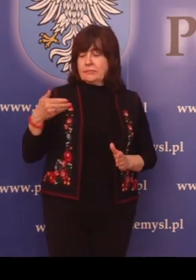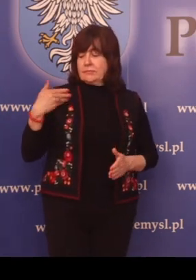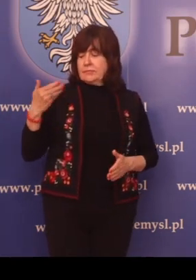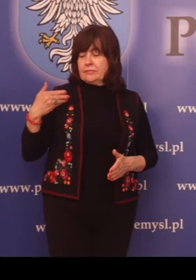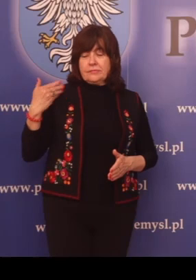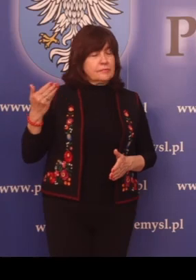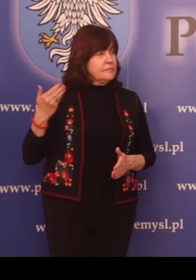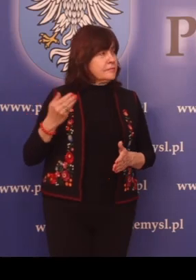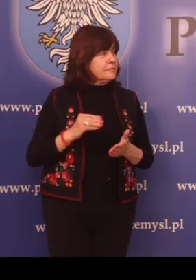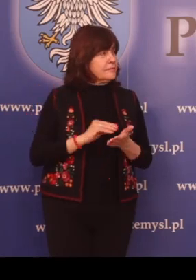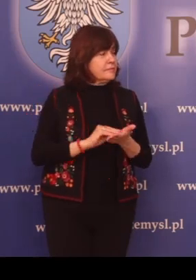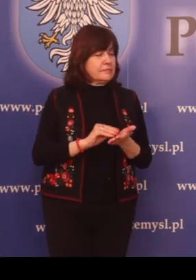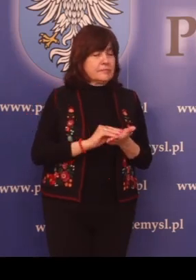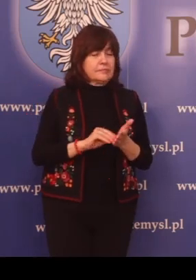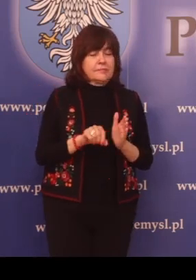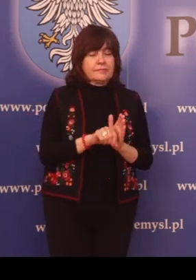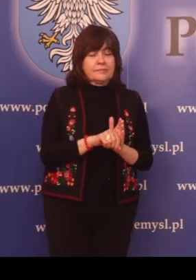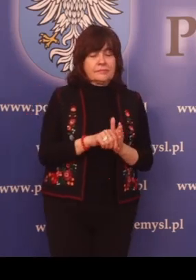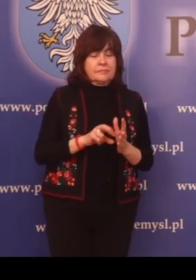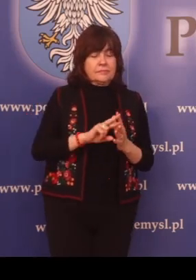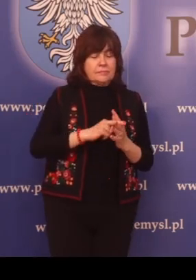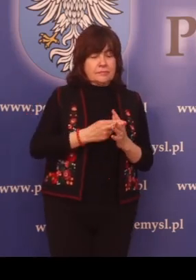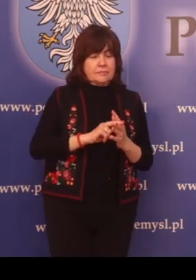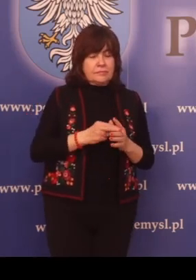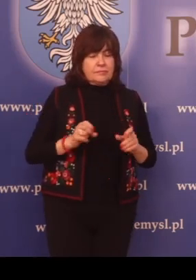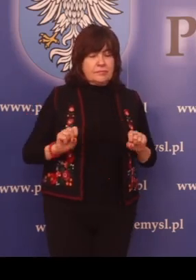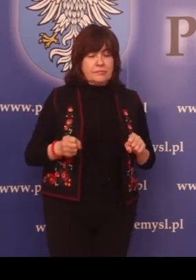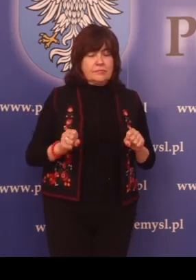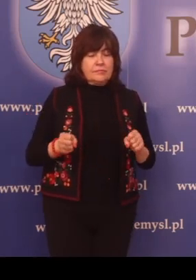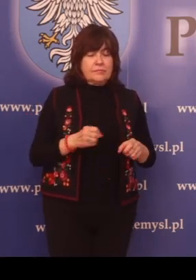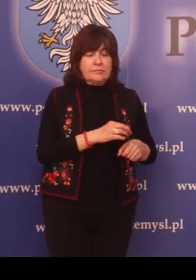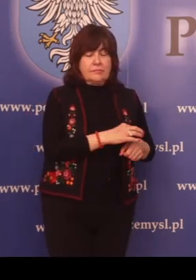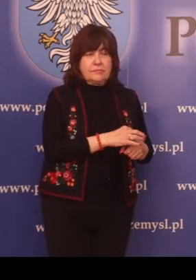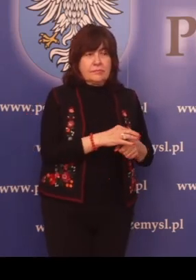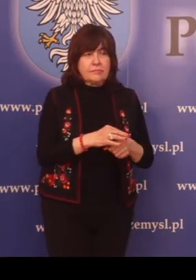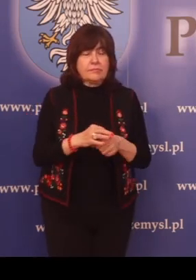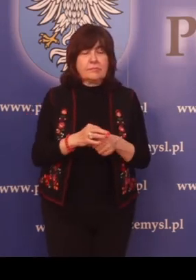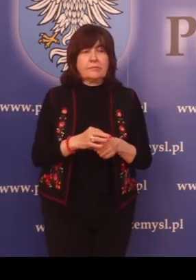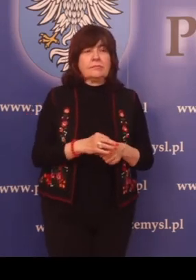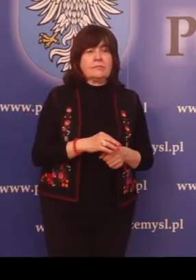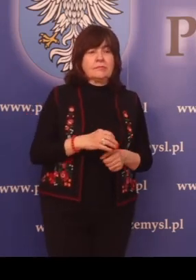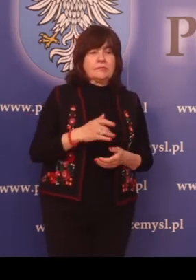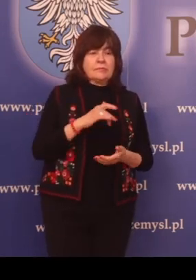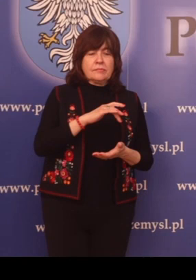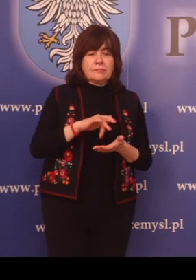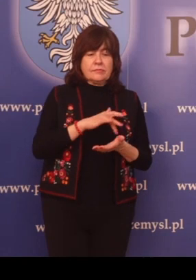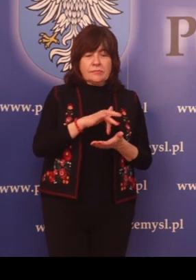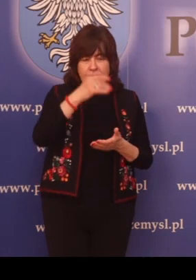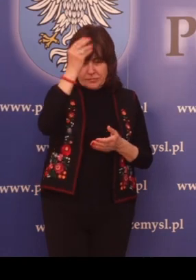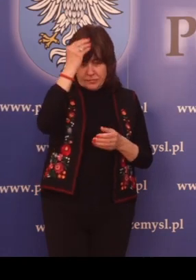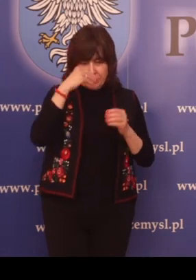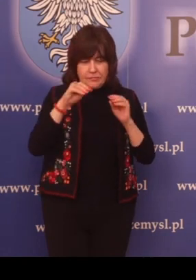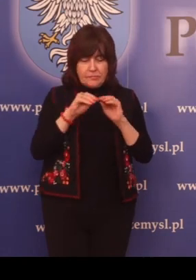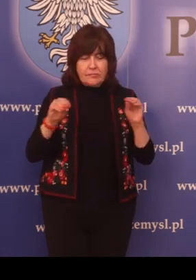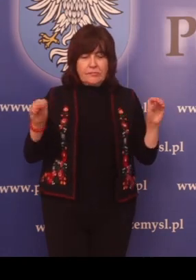Wpis do rejestru przedsiębiorców prowadzących ośrodek szkolenia kierowców.